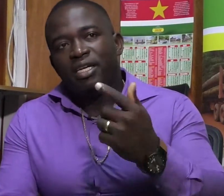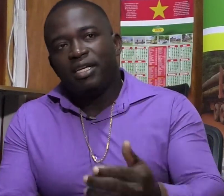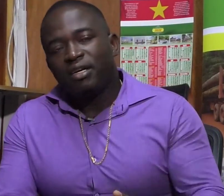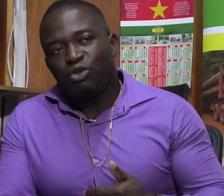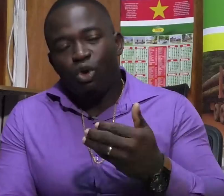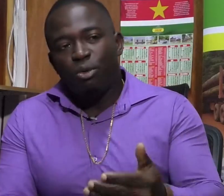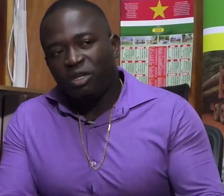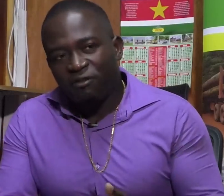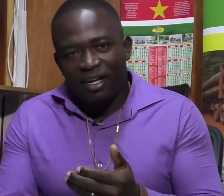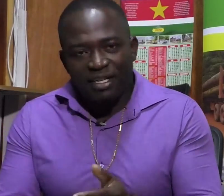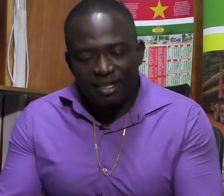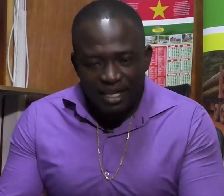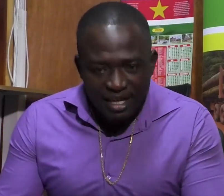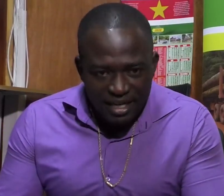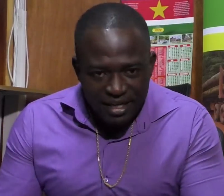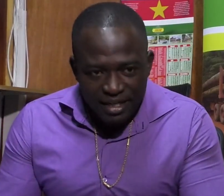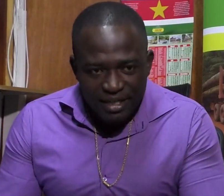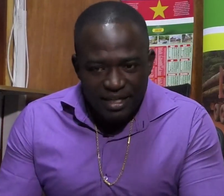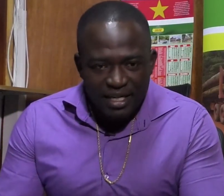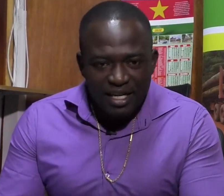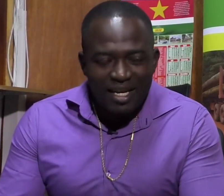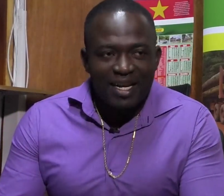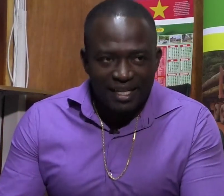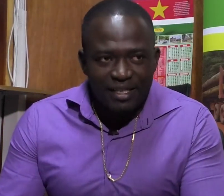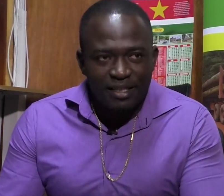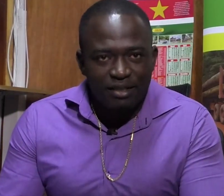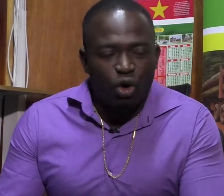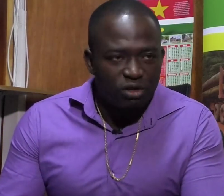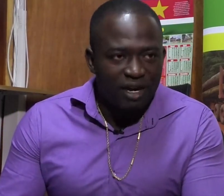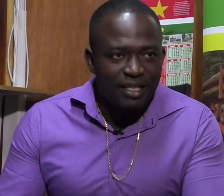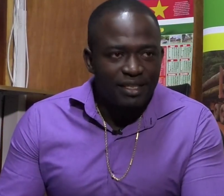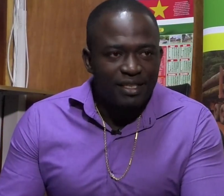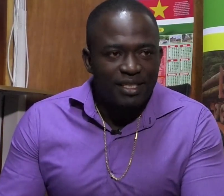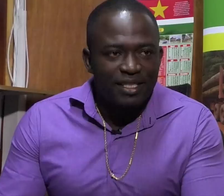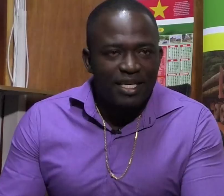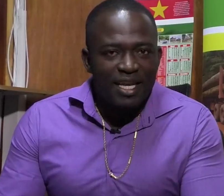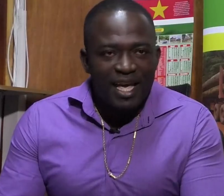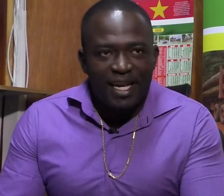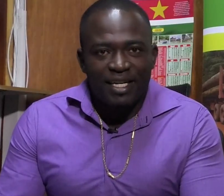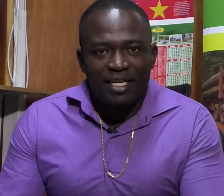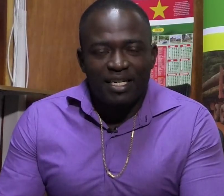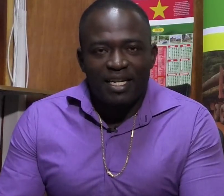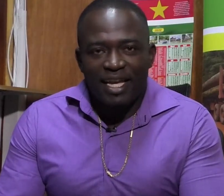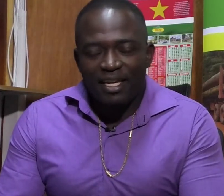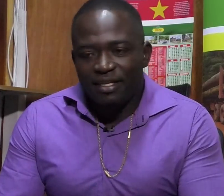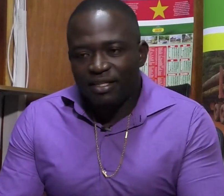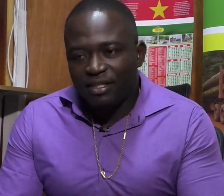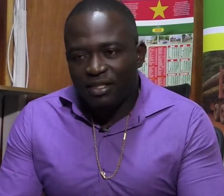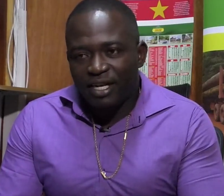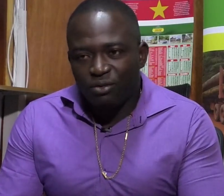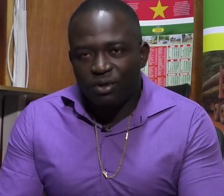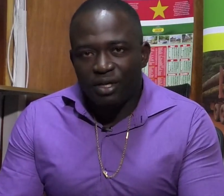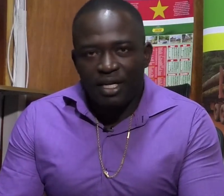zo gemotiveerd de klanten te ontvangen. En dan denk